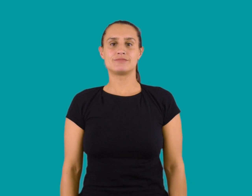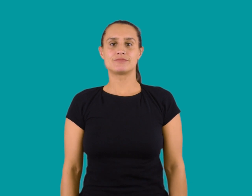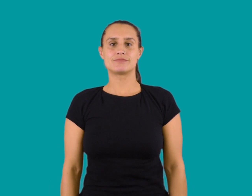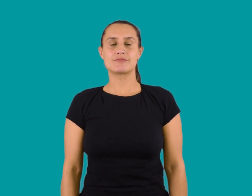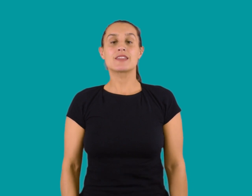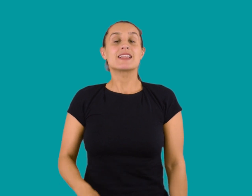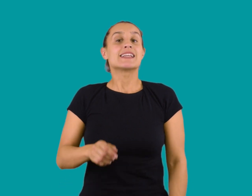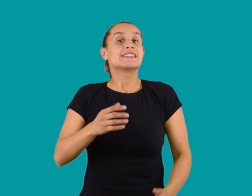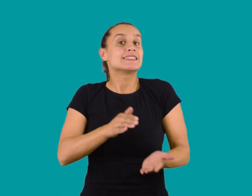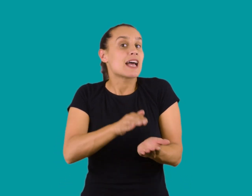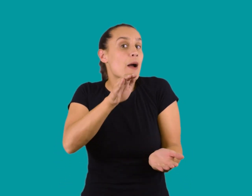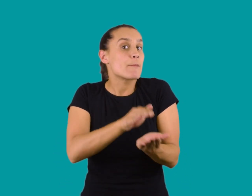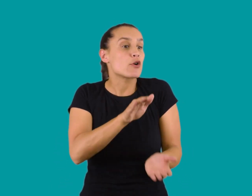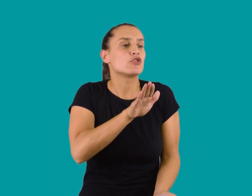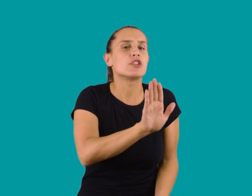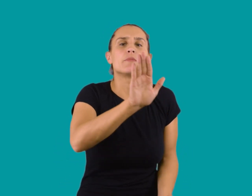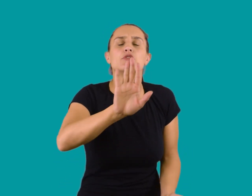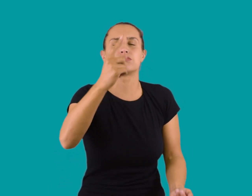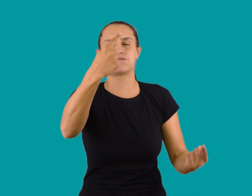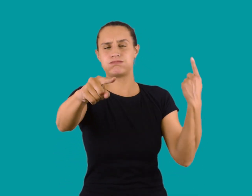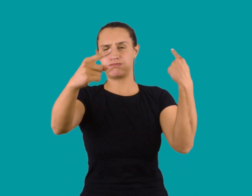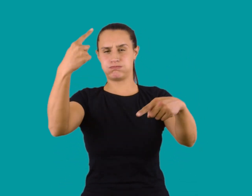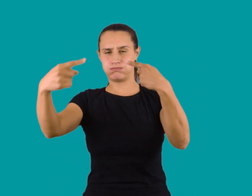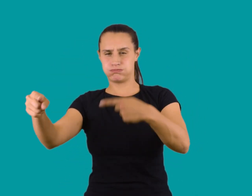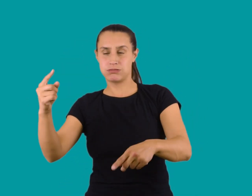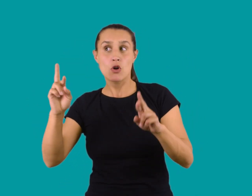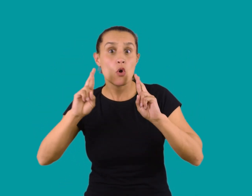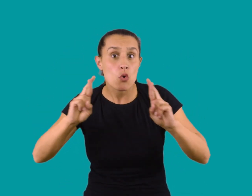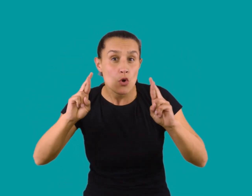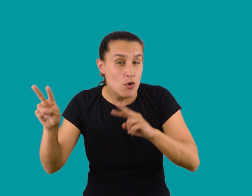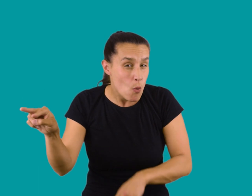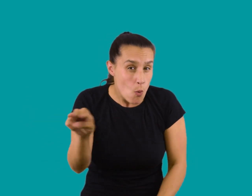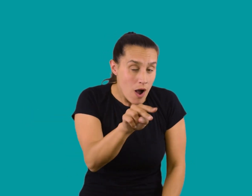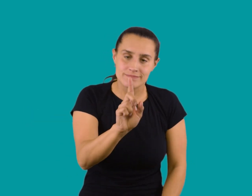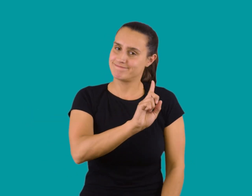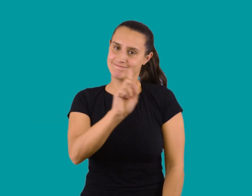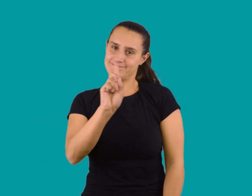hembras de su especie. Cada especie tiene su canto particular.